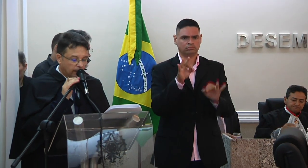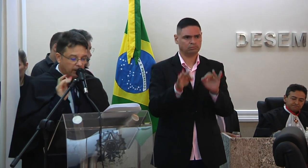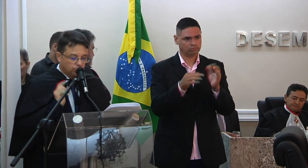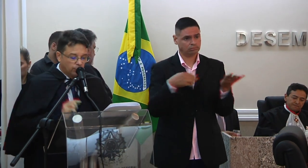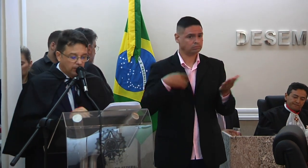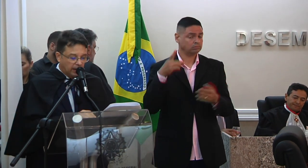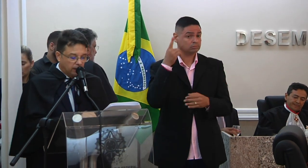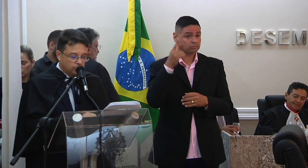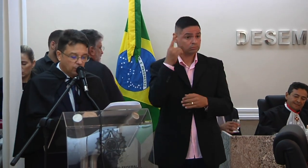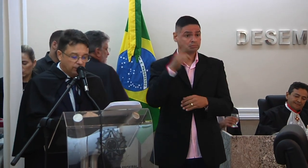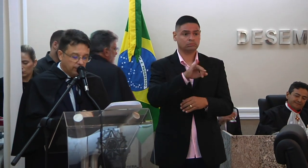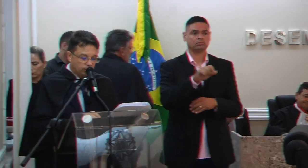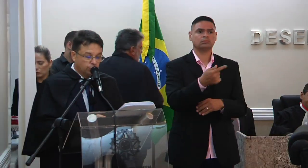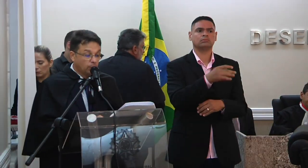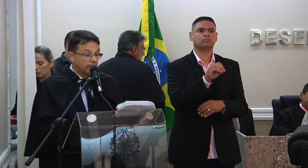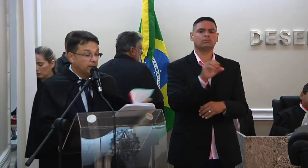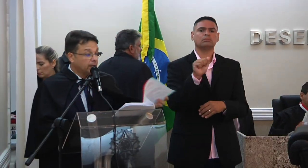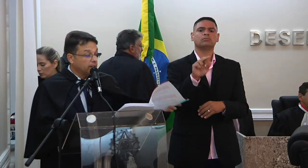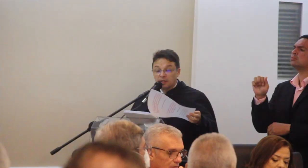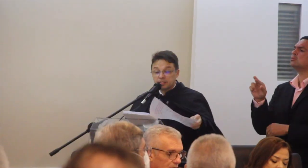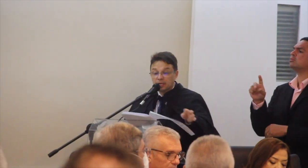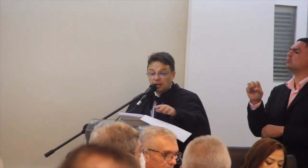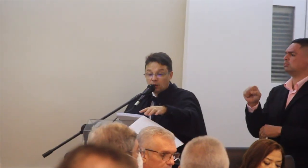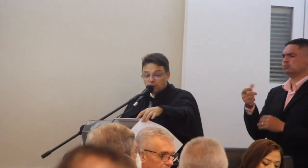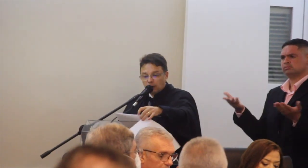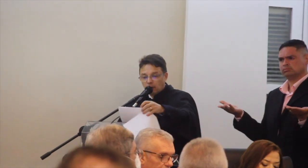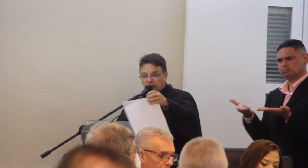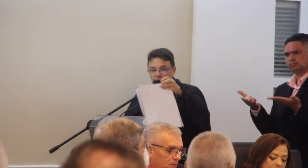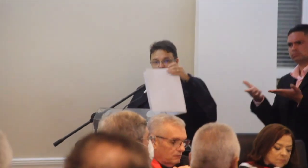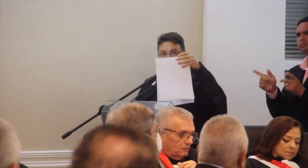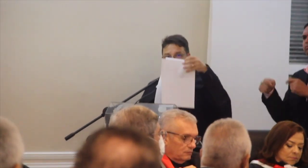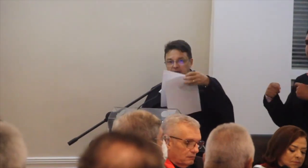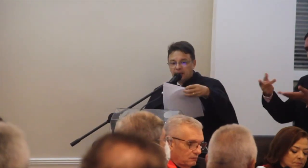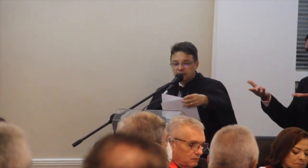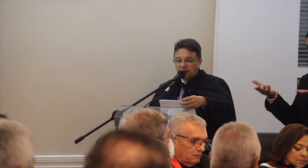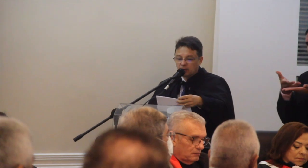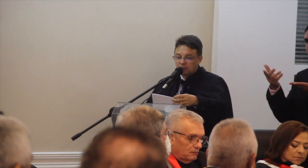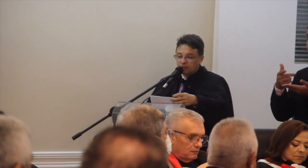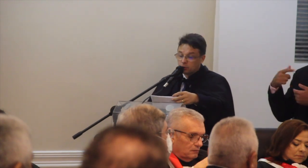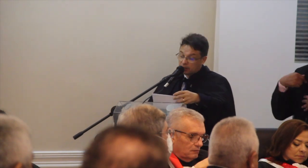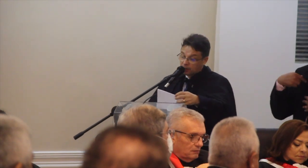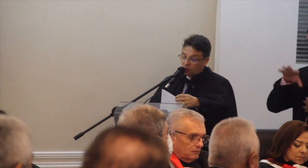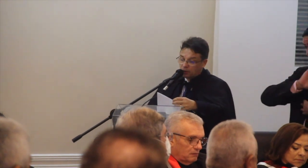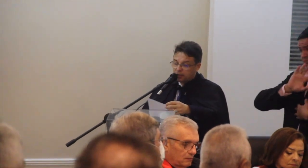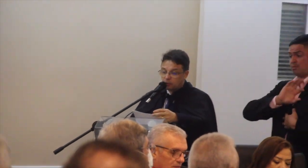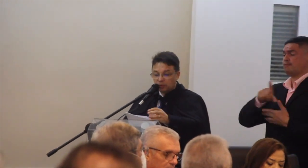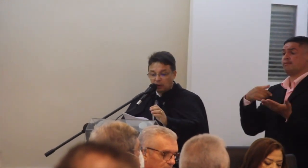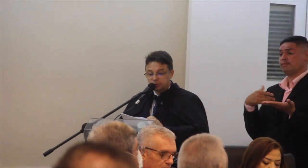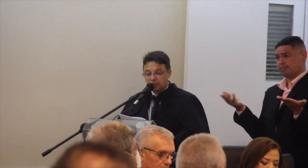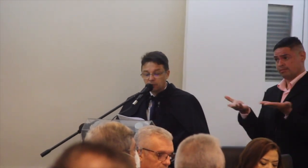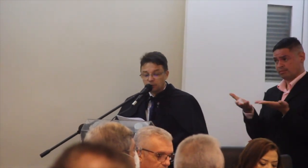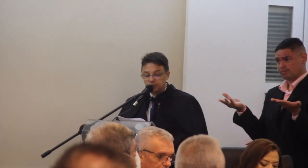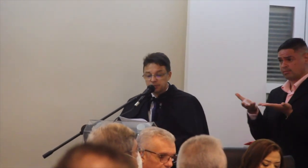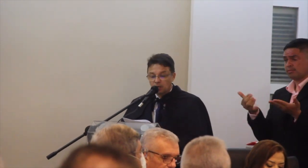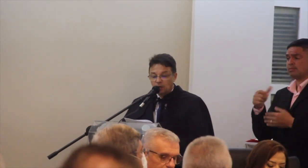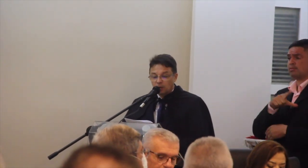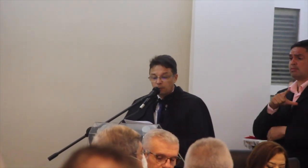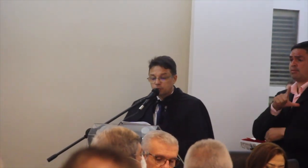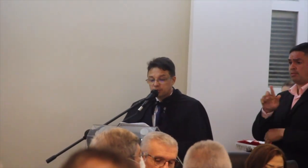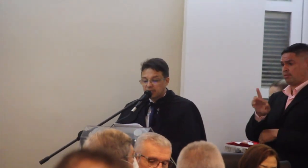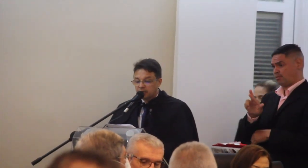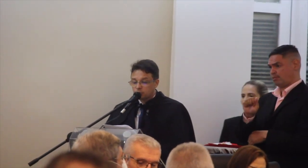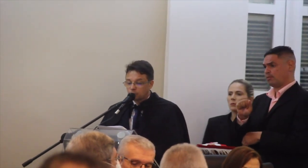Desembargador do Trabalho, João Carlos de Oliveira Uchoa, será condecorado com a medalha da mencionada Ordem no Grau de Gran Cruz,